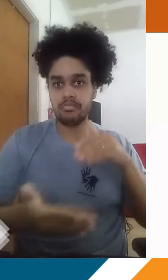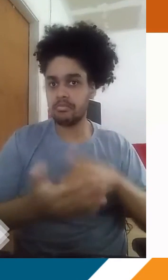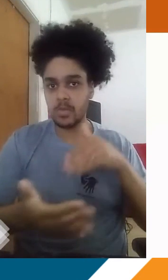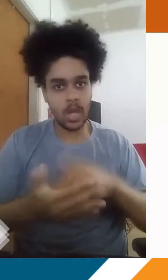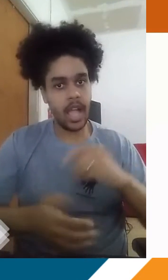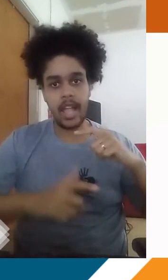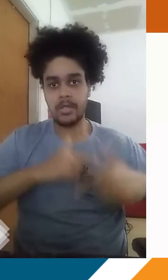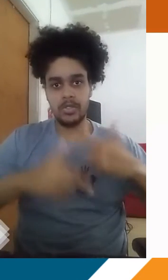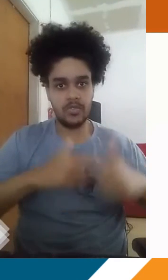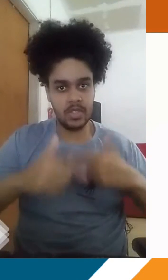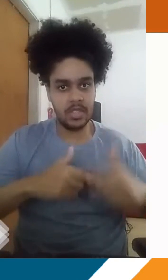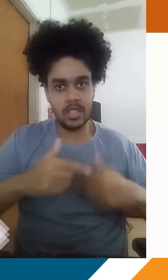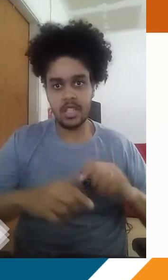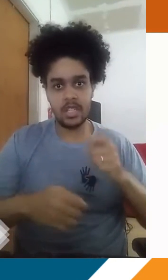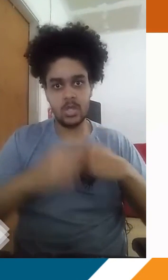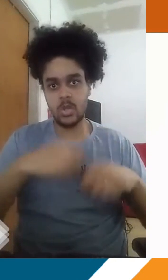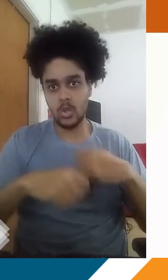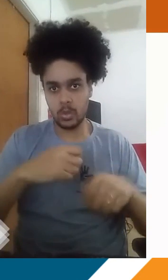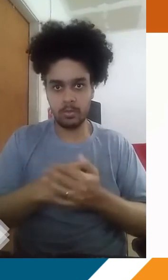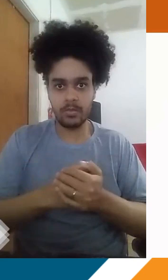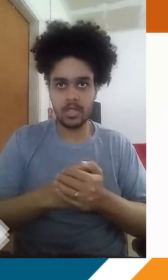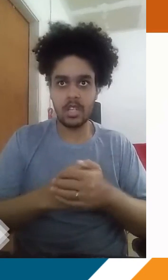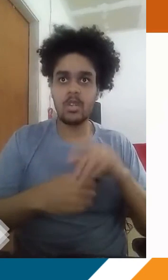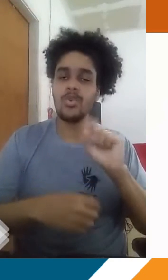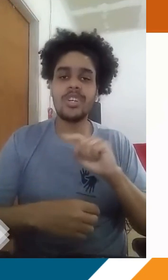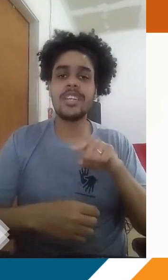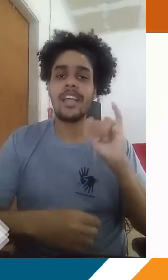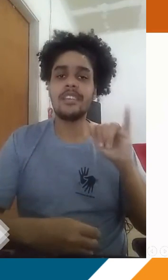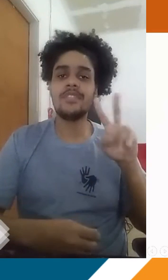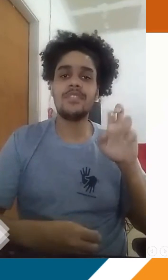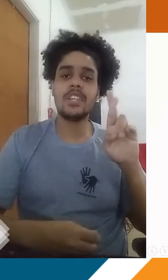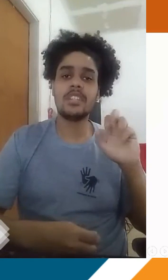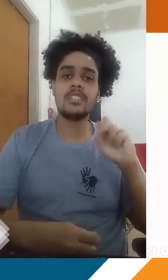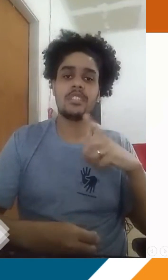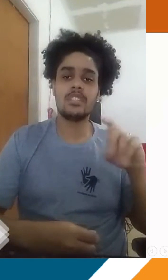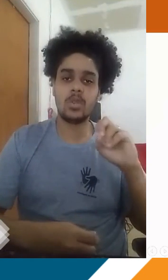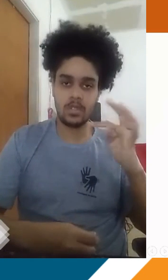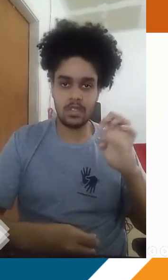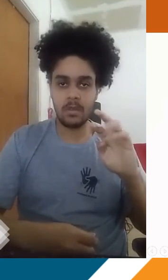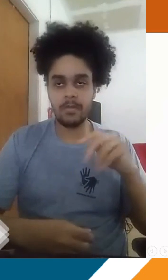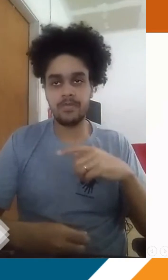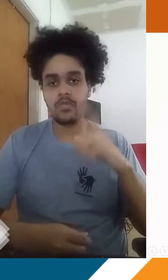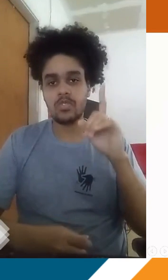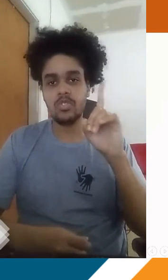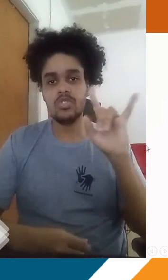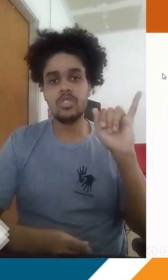atividades econômicas e humanas na situação. E o que é a inversão térmica? Num dia normal,